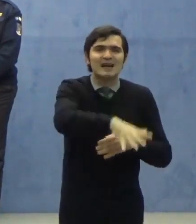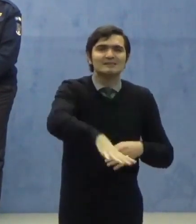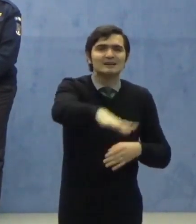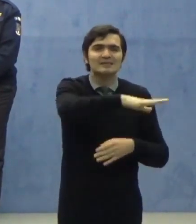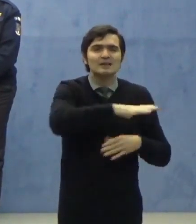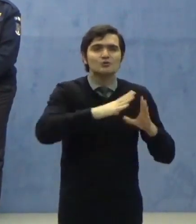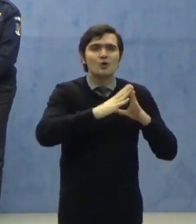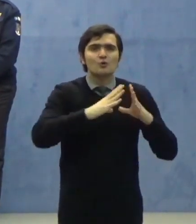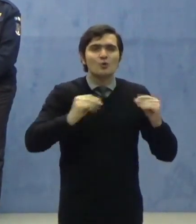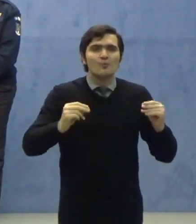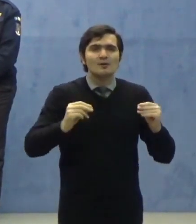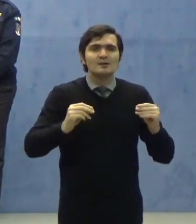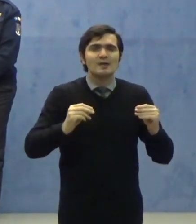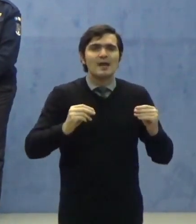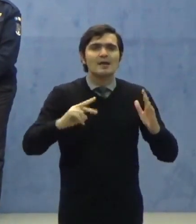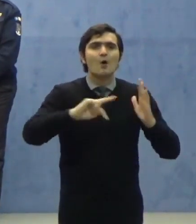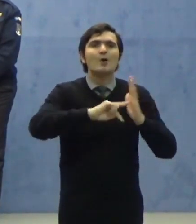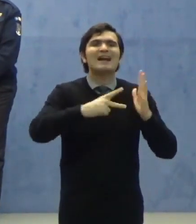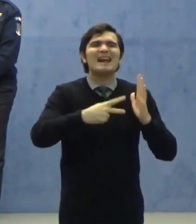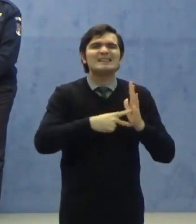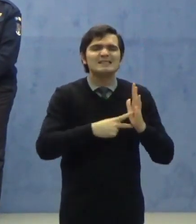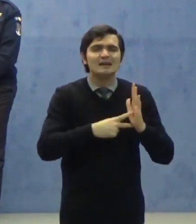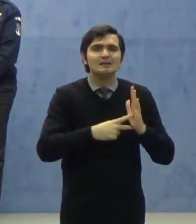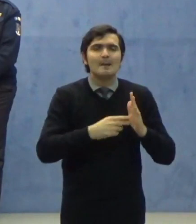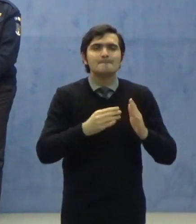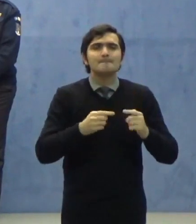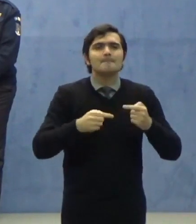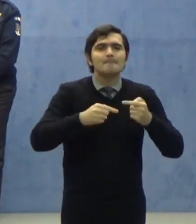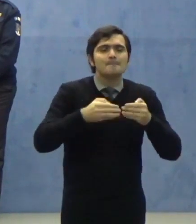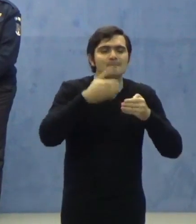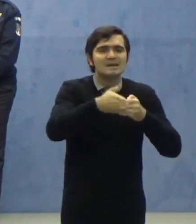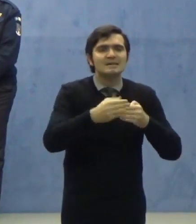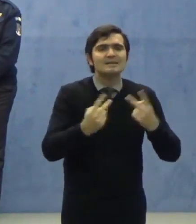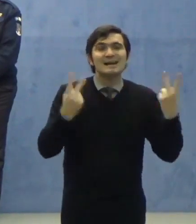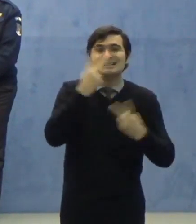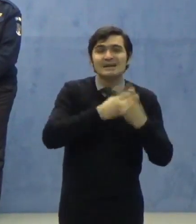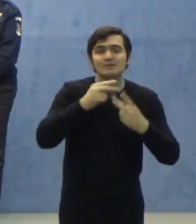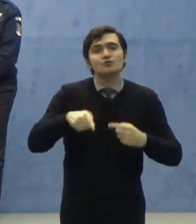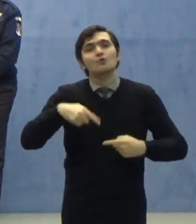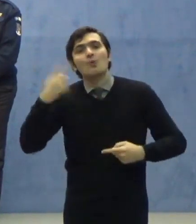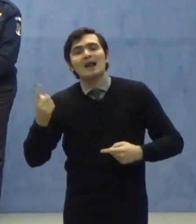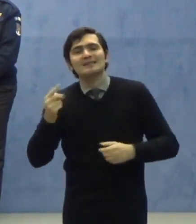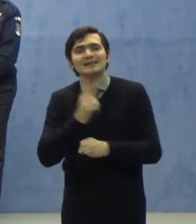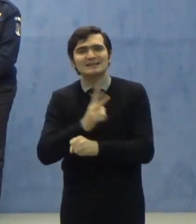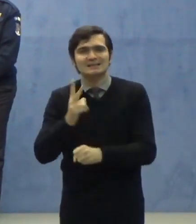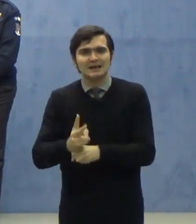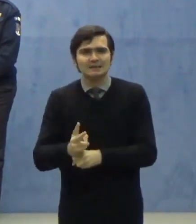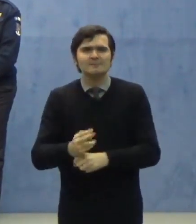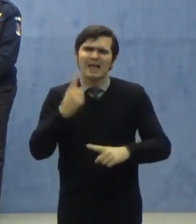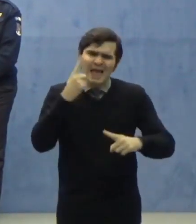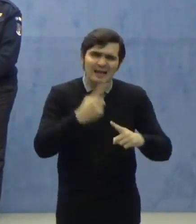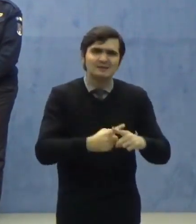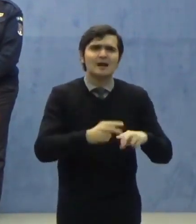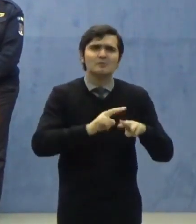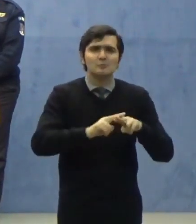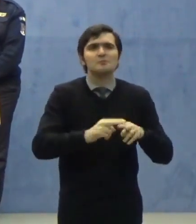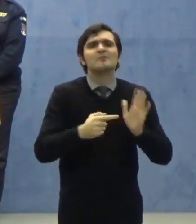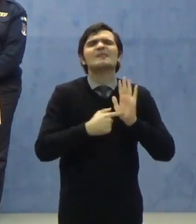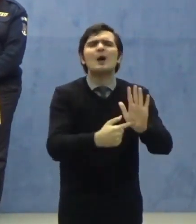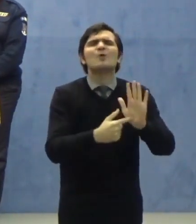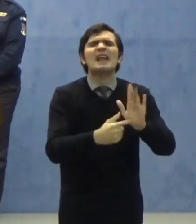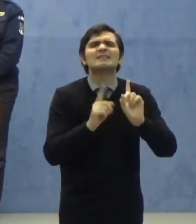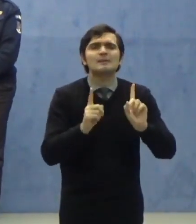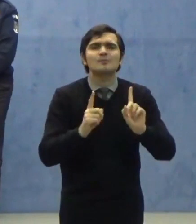tranzit organizate prin înțelegeri cu alte state. Exact cum, să vă dau un